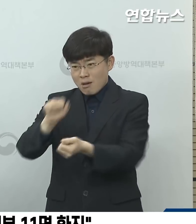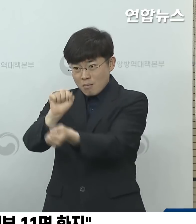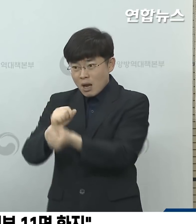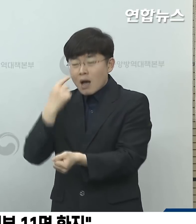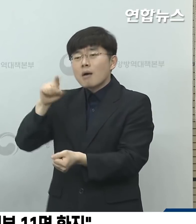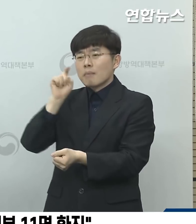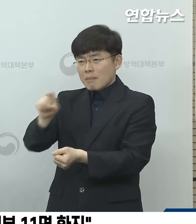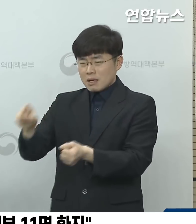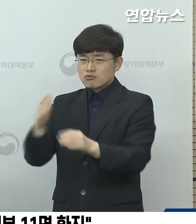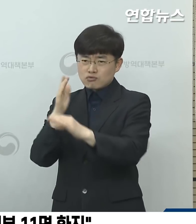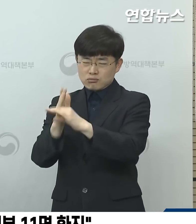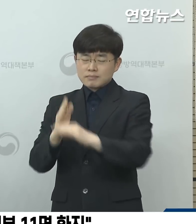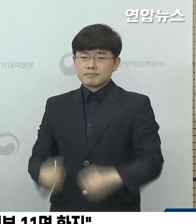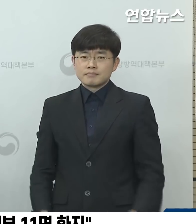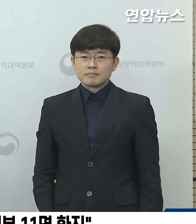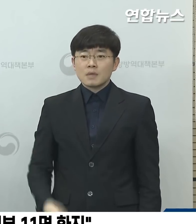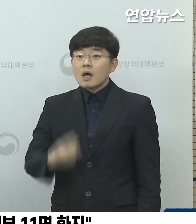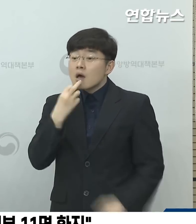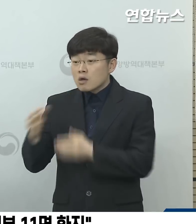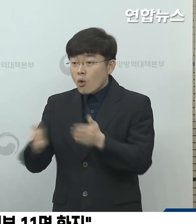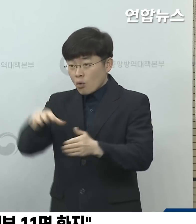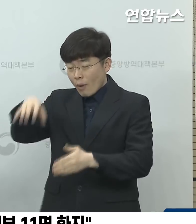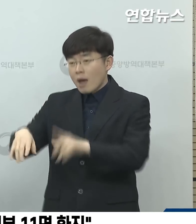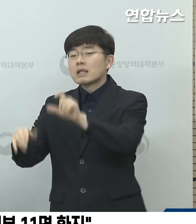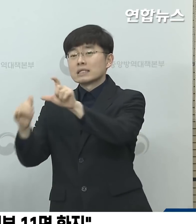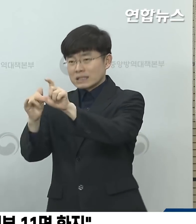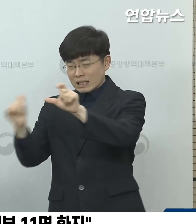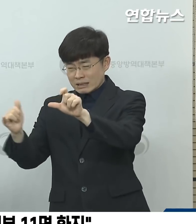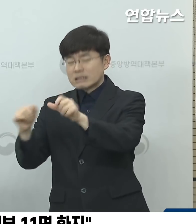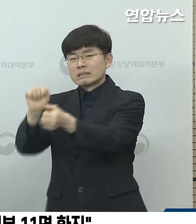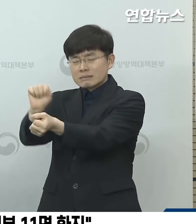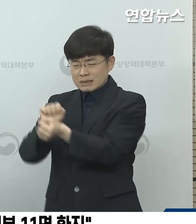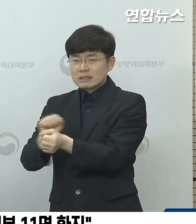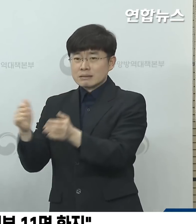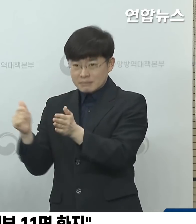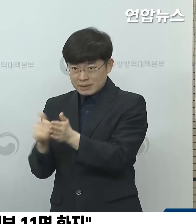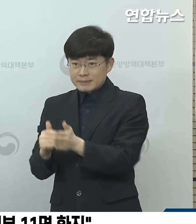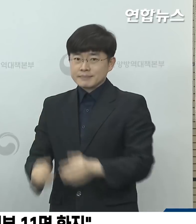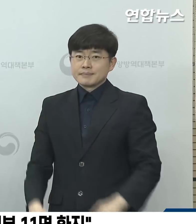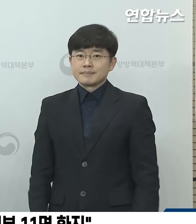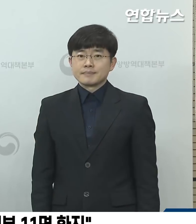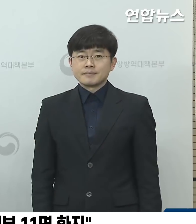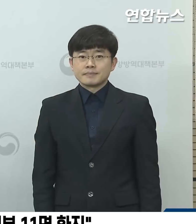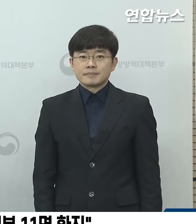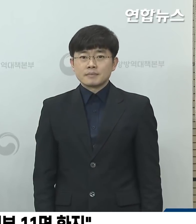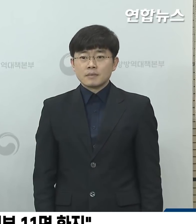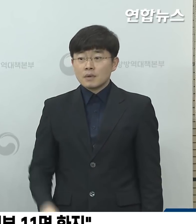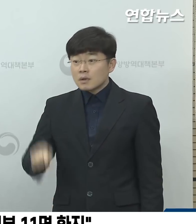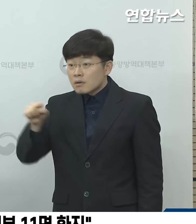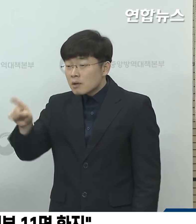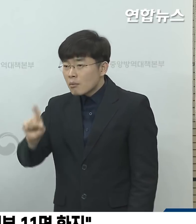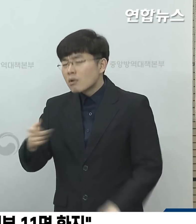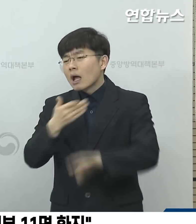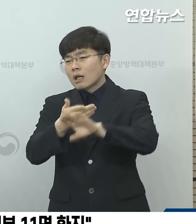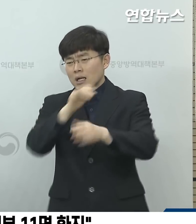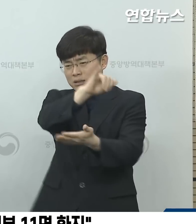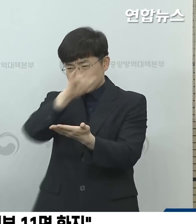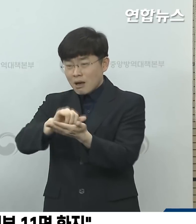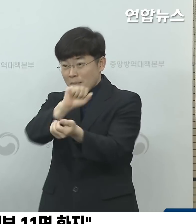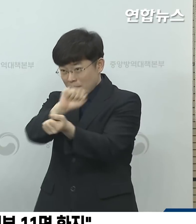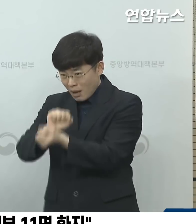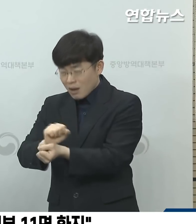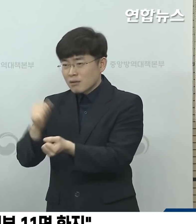진행되고 있습니다. 경기도는 15명이 추가로 신규가 보고가 되었고 대부분 해외 유입 환자와 기존